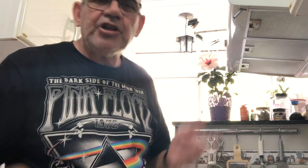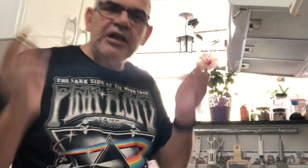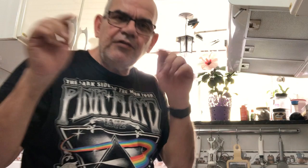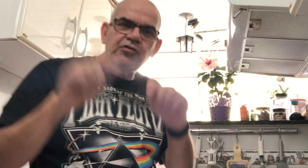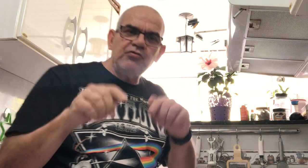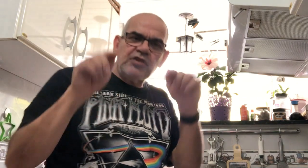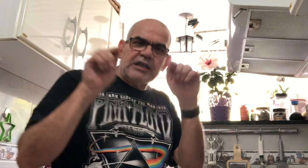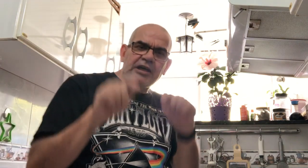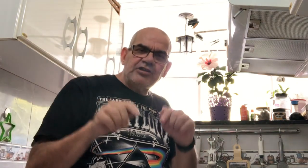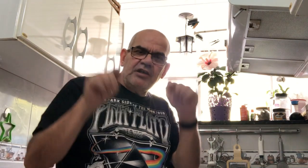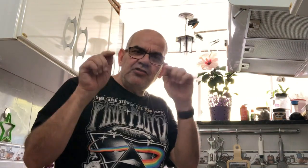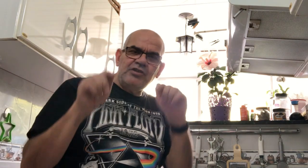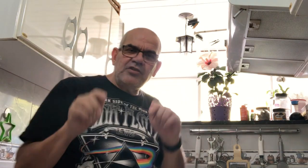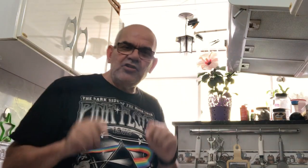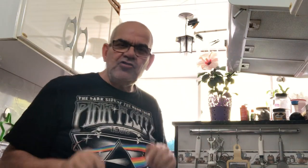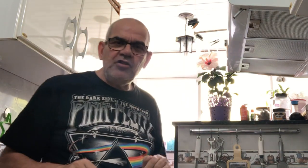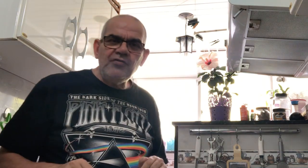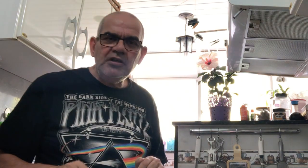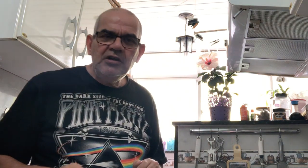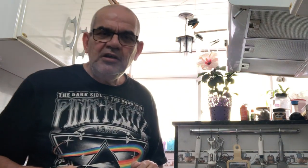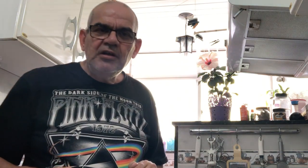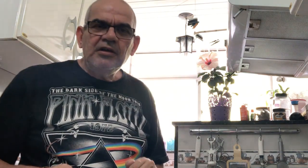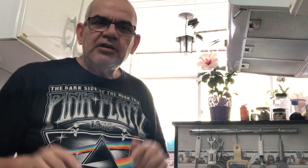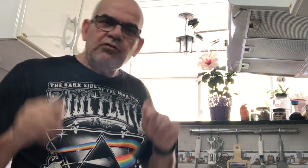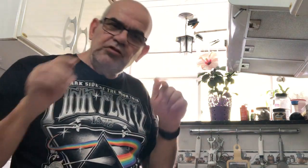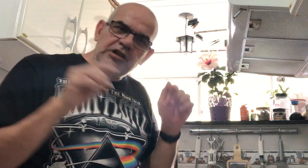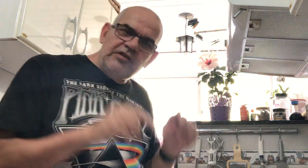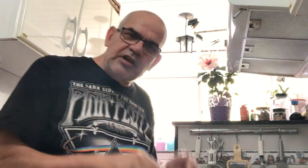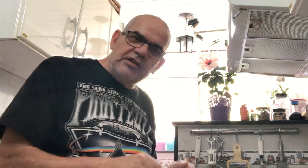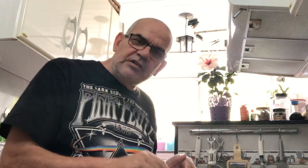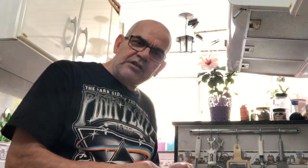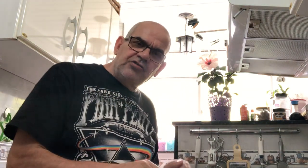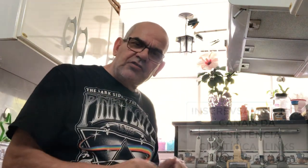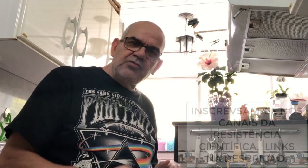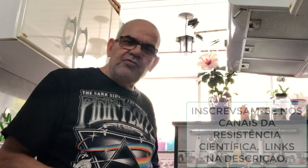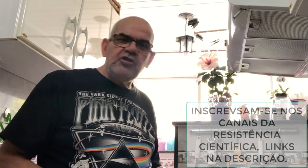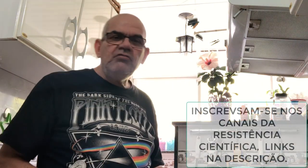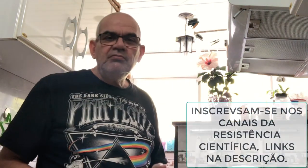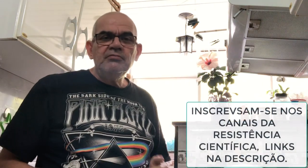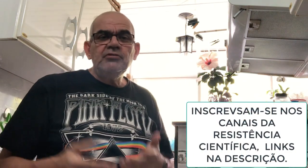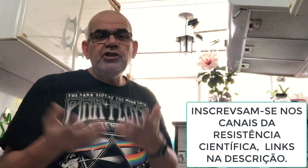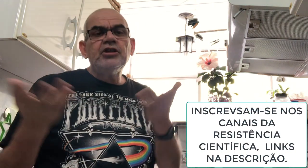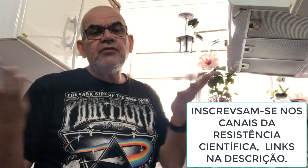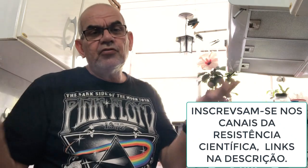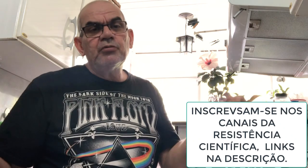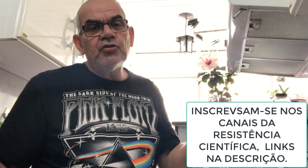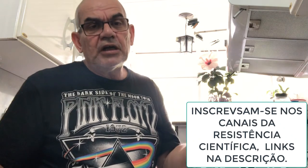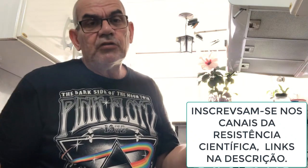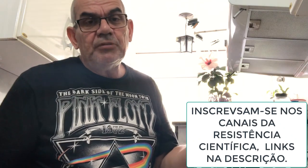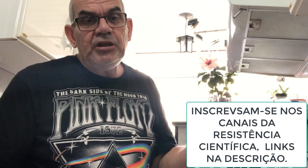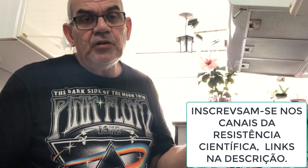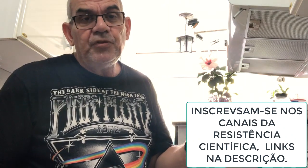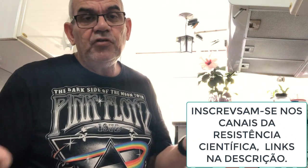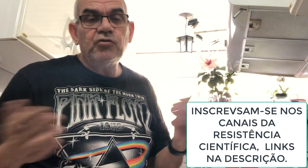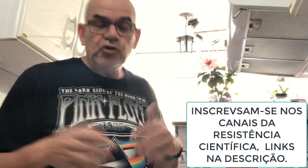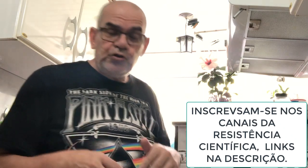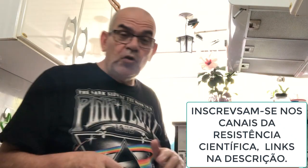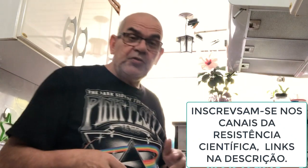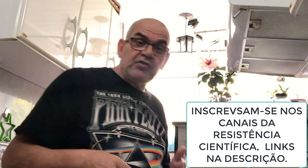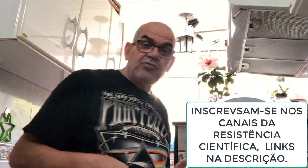Inscrevam-se nos canais da resistência científica. Estão os links aqui na descrição do vídeo. Inscrevam-se no meu canal também, que eu estou precisando